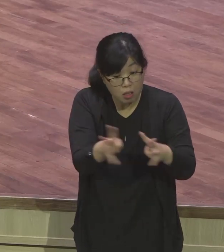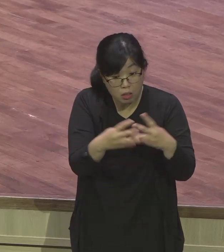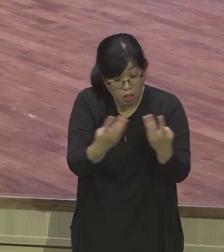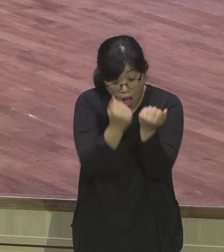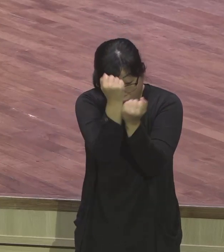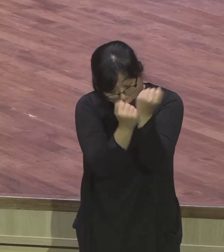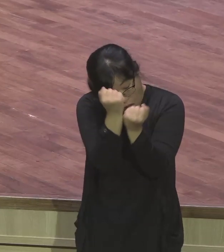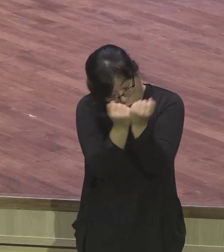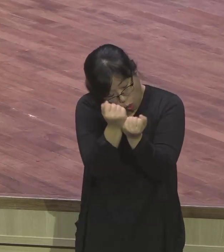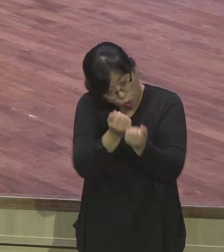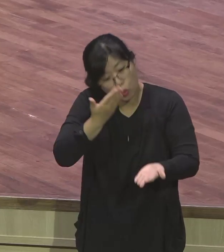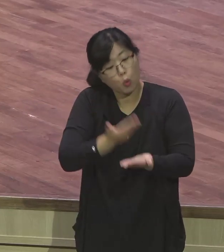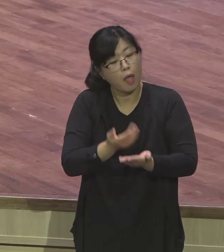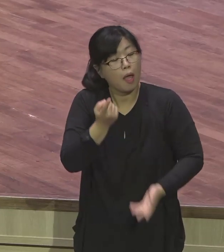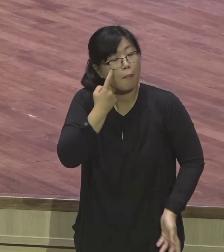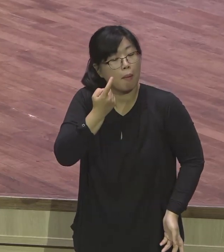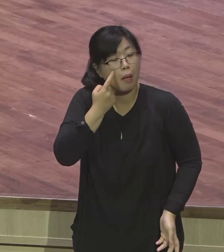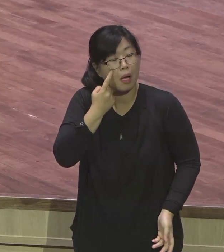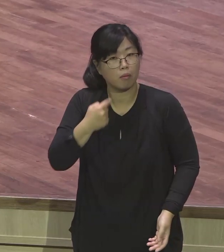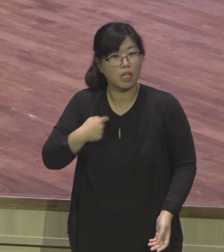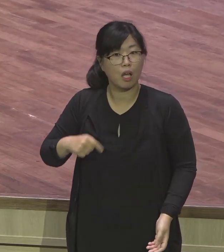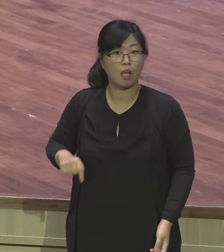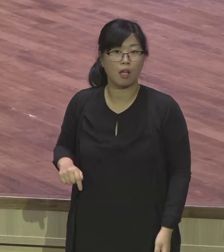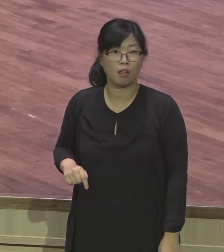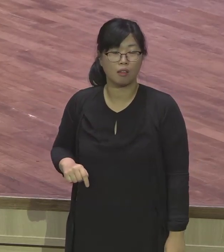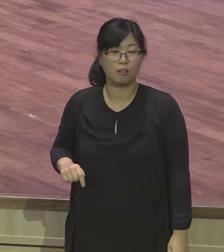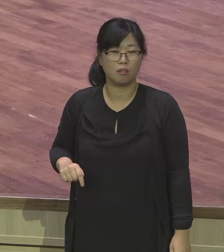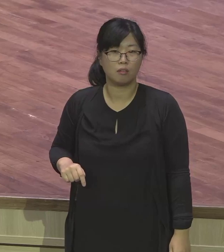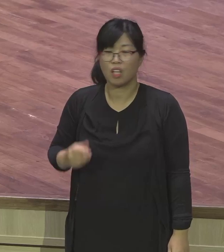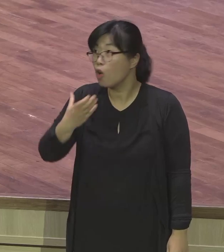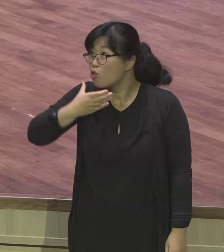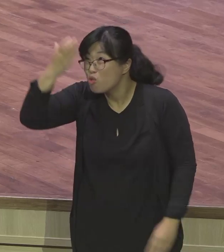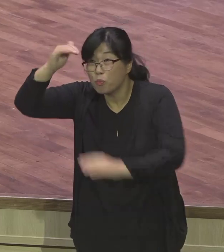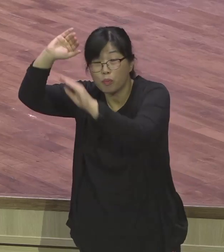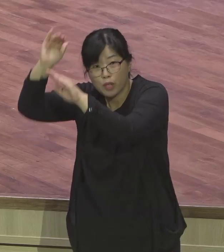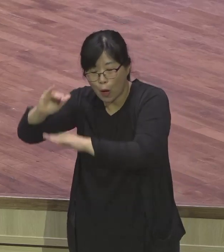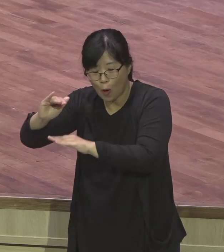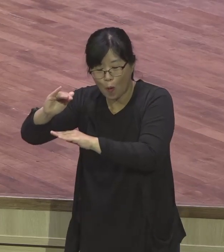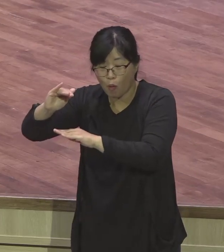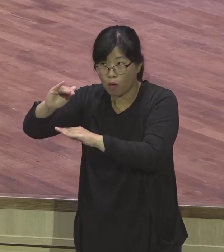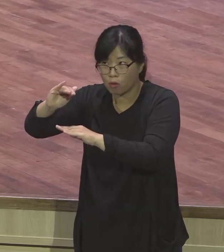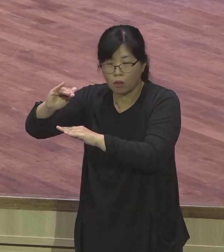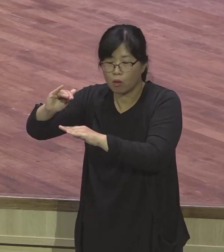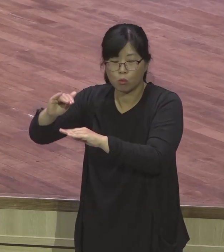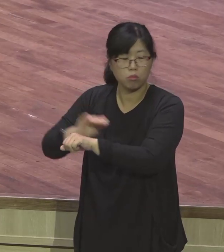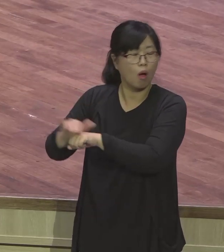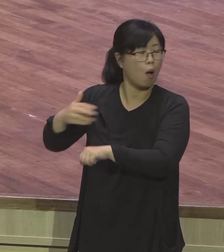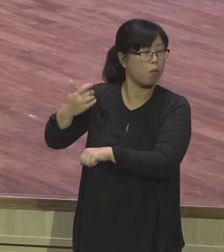꿈을 해석하라. 꿈을 말은 안해줘. 꿈을 해석하래. 어느 박사가 해석하겠어요.